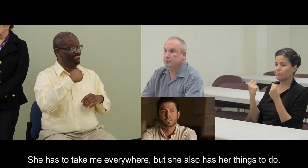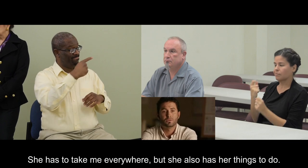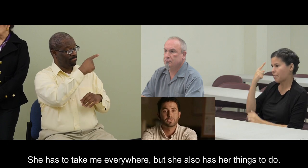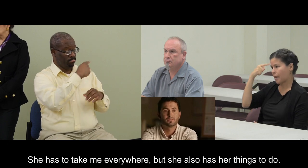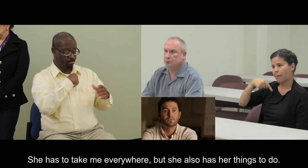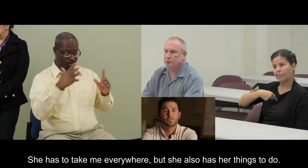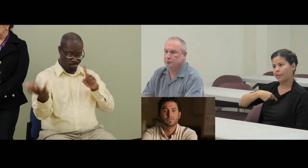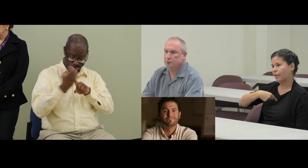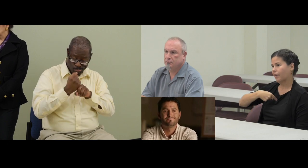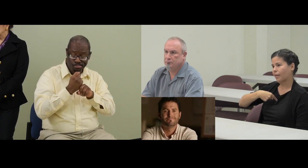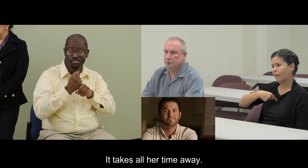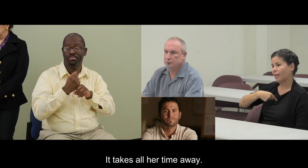obligaciones.